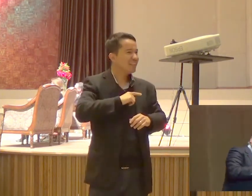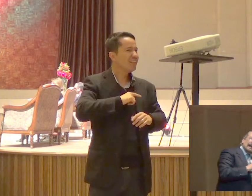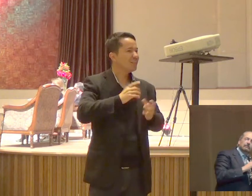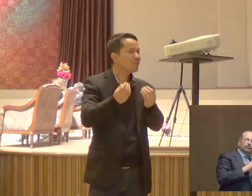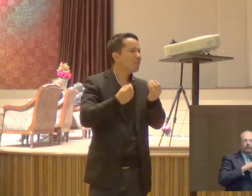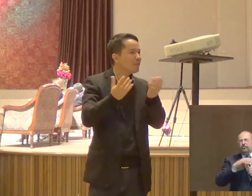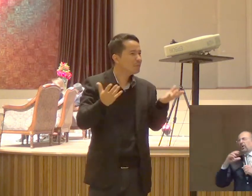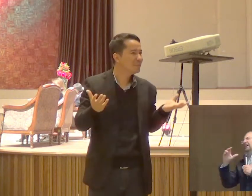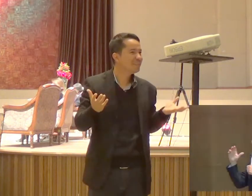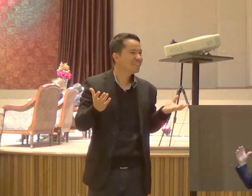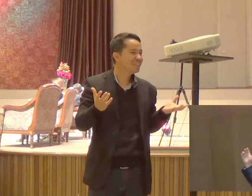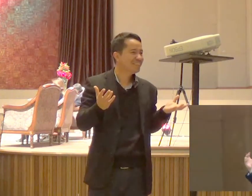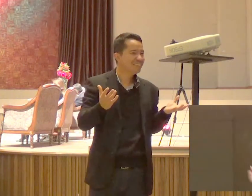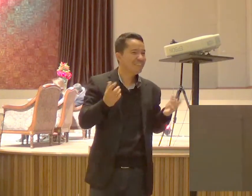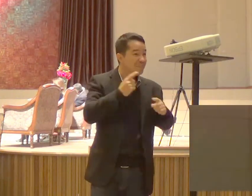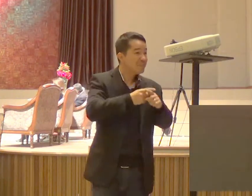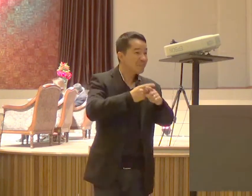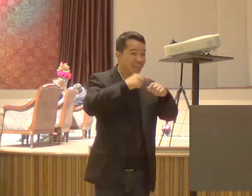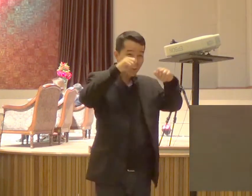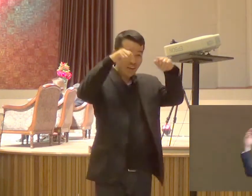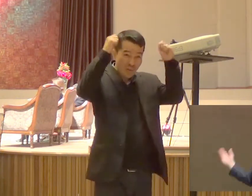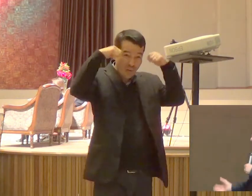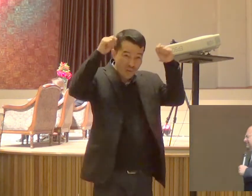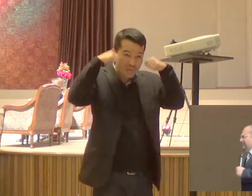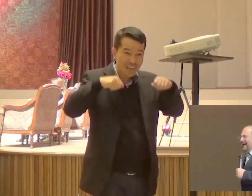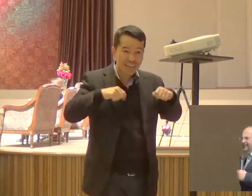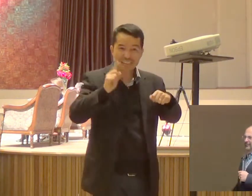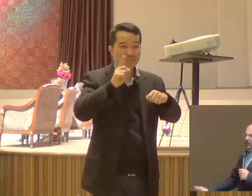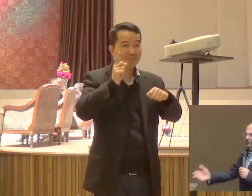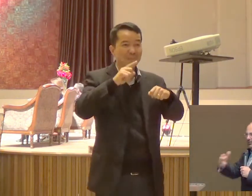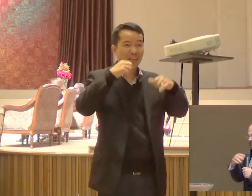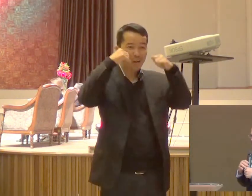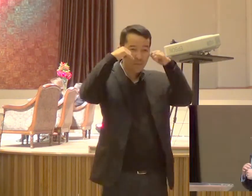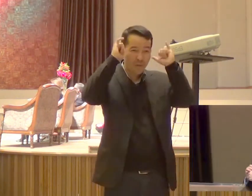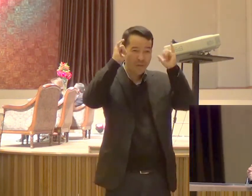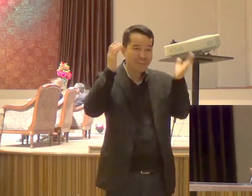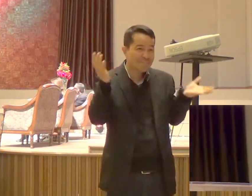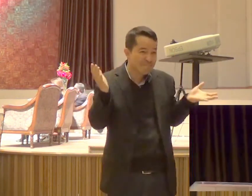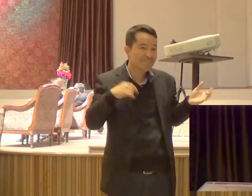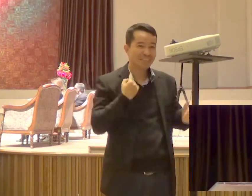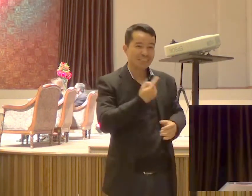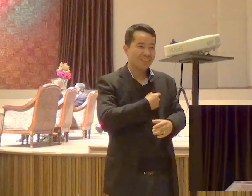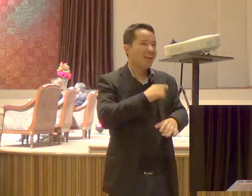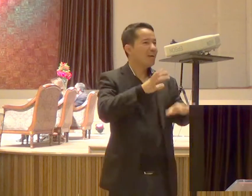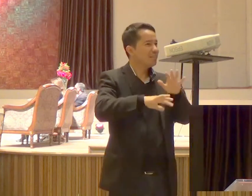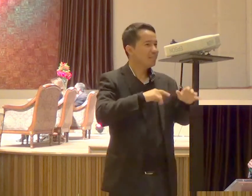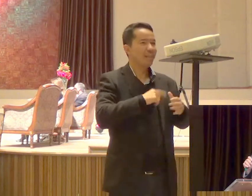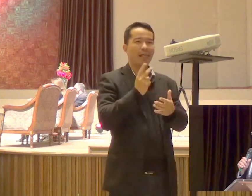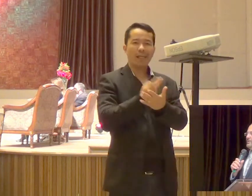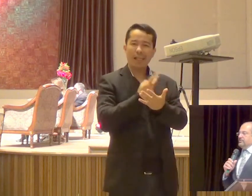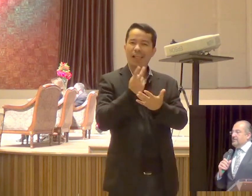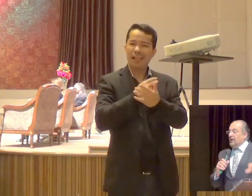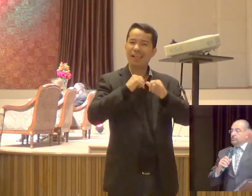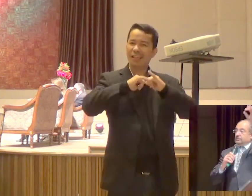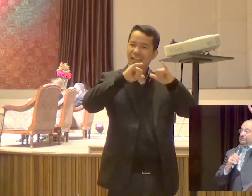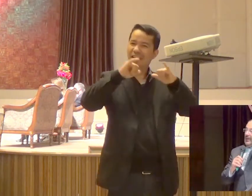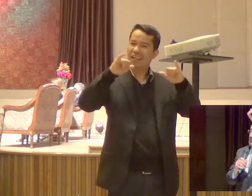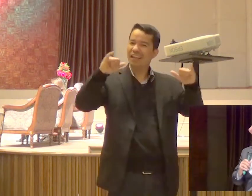fala E fofoca E conversa E conta história E vai E ir longe Não é? Paulo disse assim Eu sei